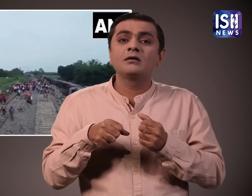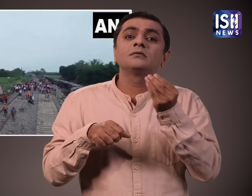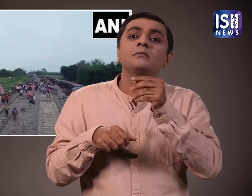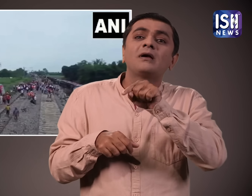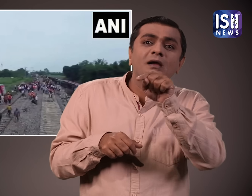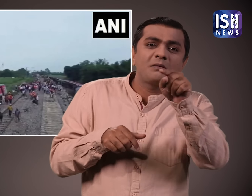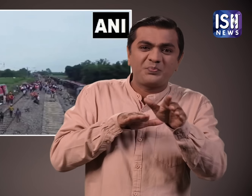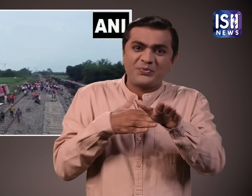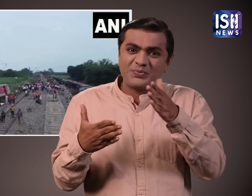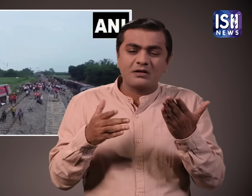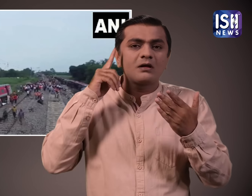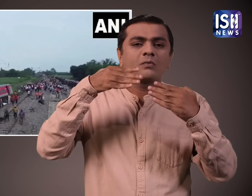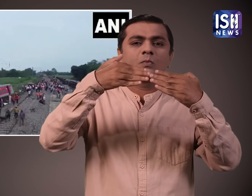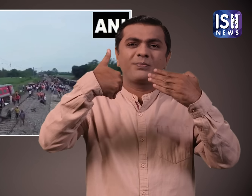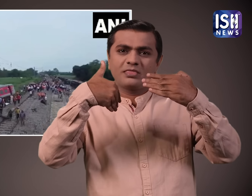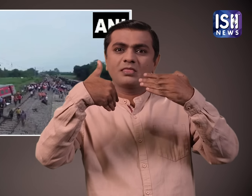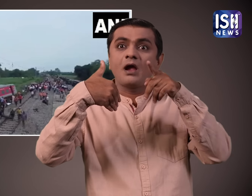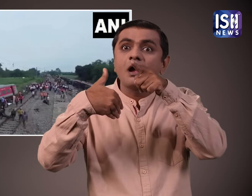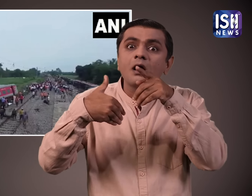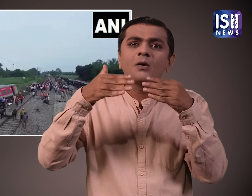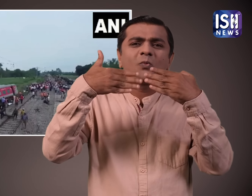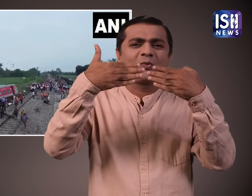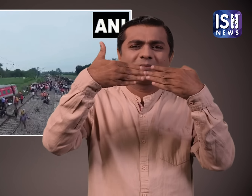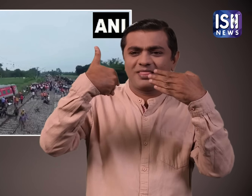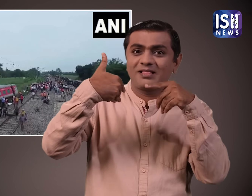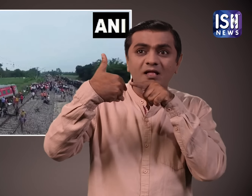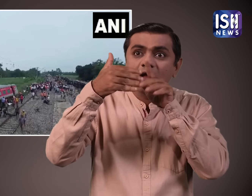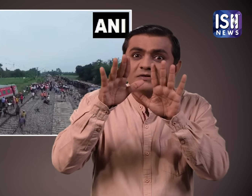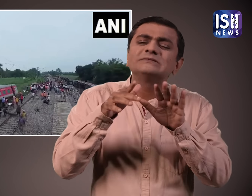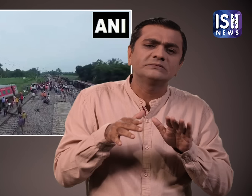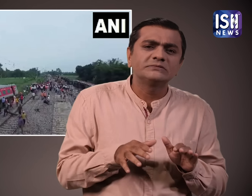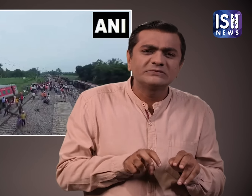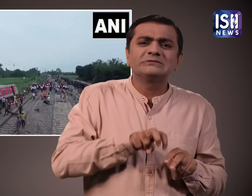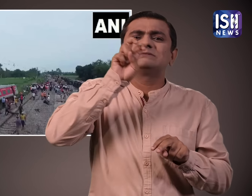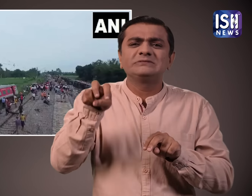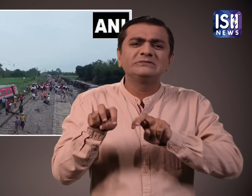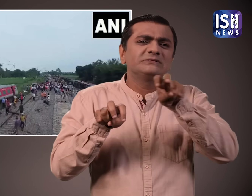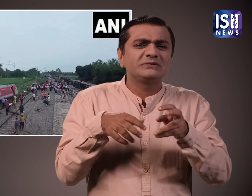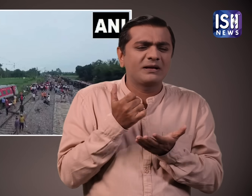कुछ तो ट्रेनों के दर्वाजों से भी बाहर आ गए सभी ने एक दूसरे की मदद की